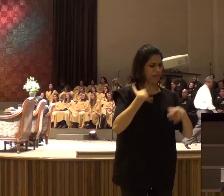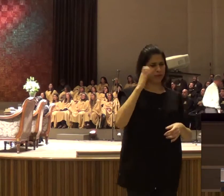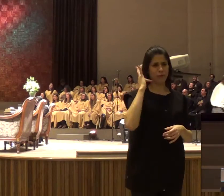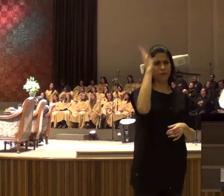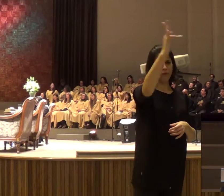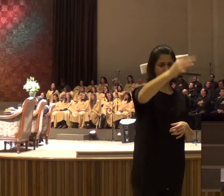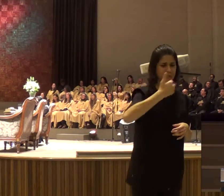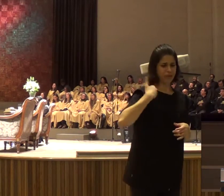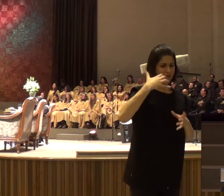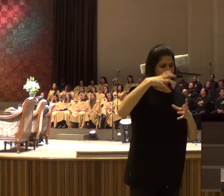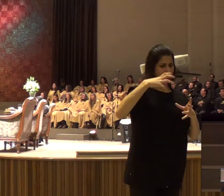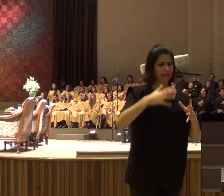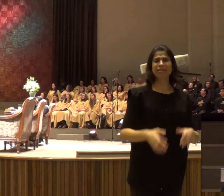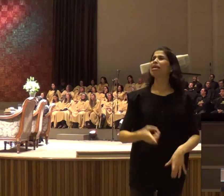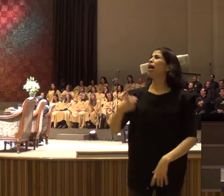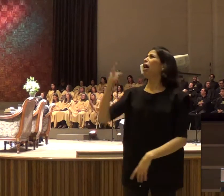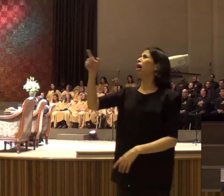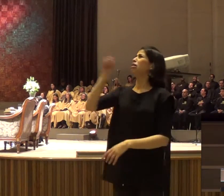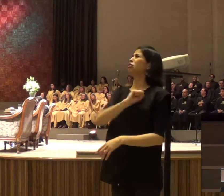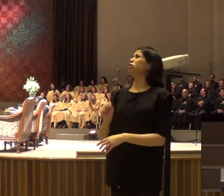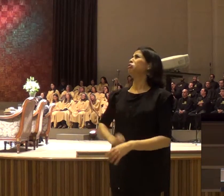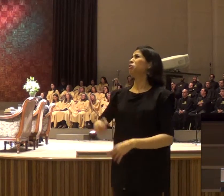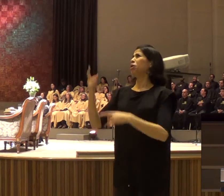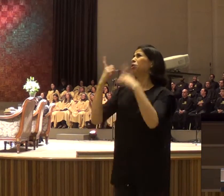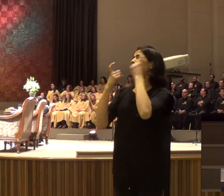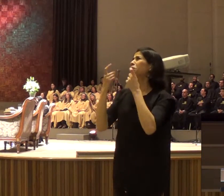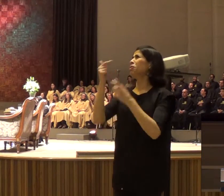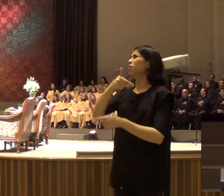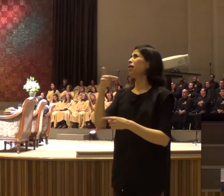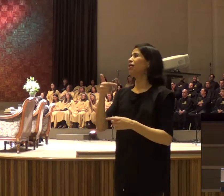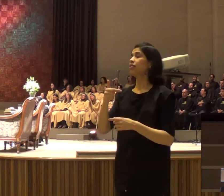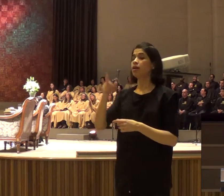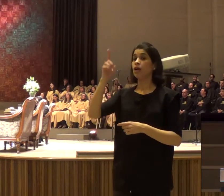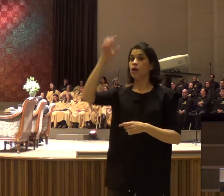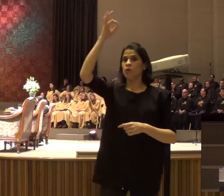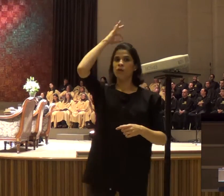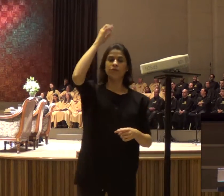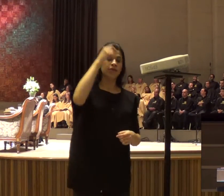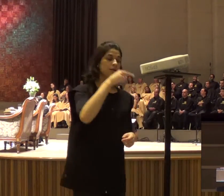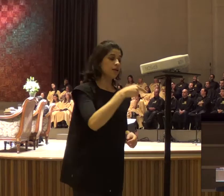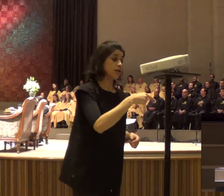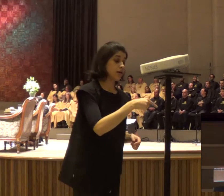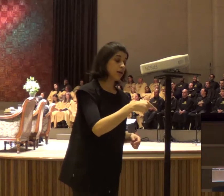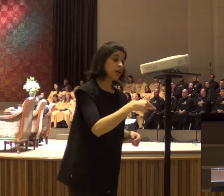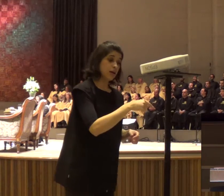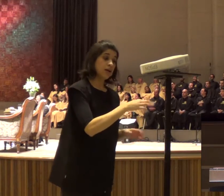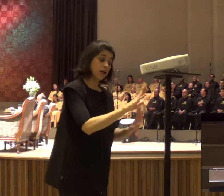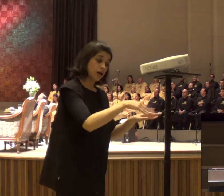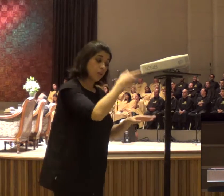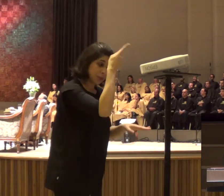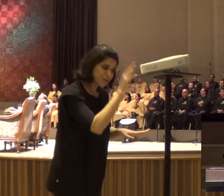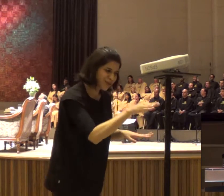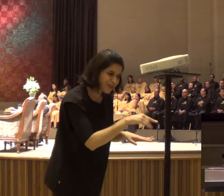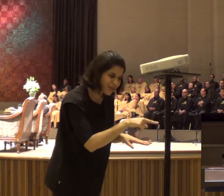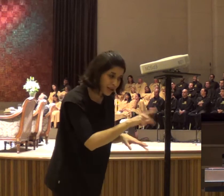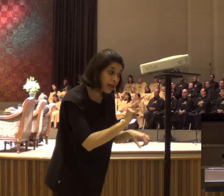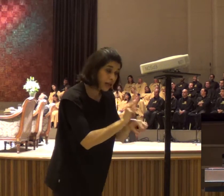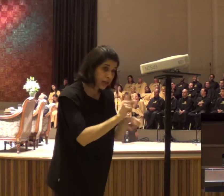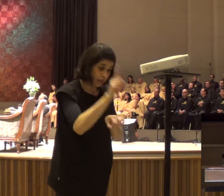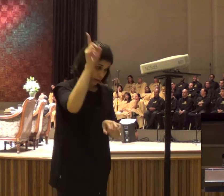aí o Espírito Santo, falou para mim, ô meu filho, quem te sustentou até hoje? Foi o Senhor, então, o que é que você está preocupado?